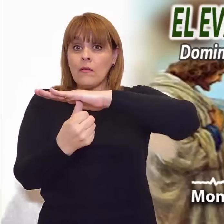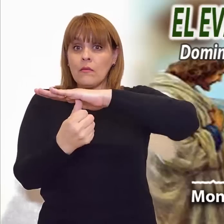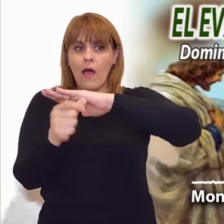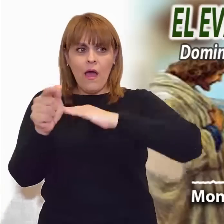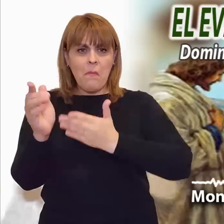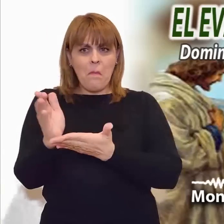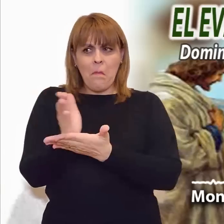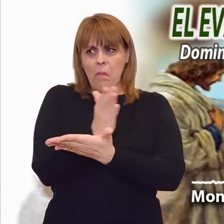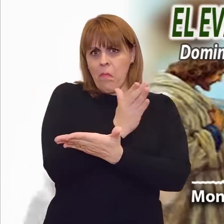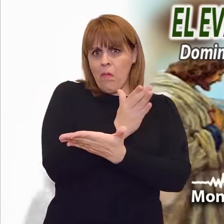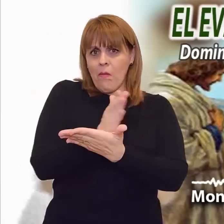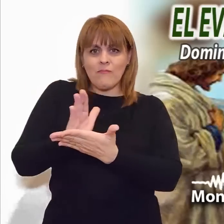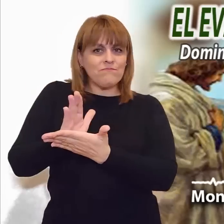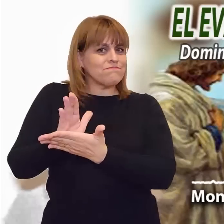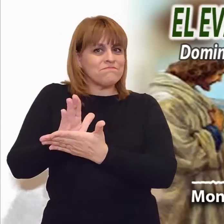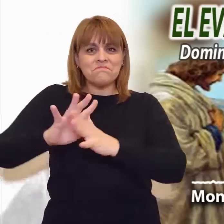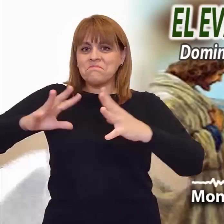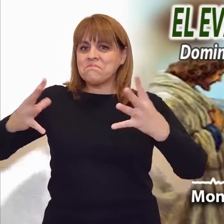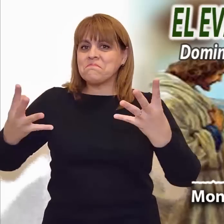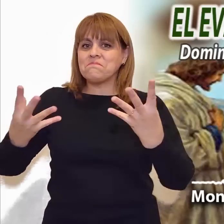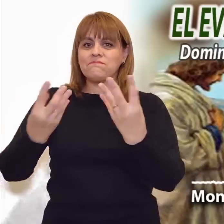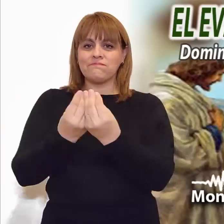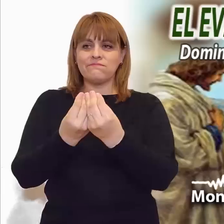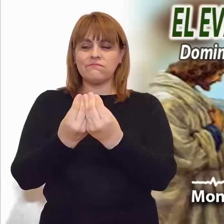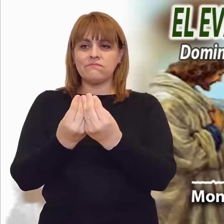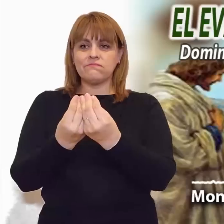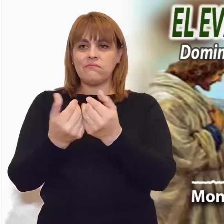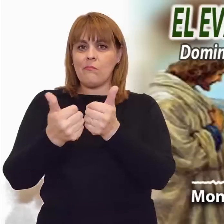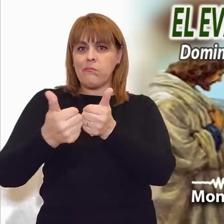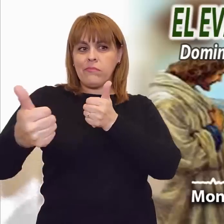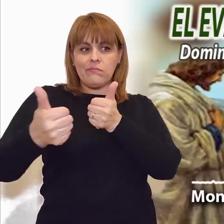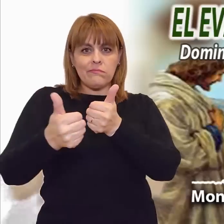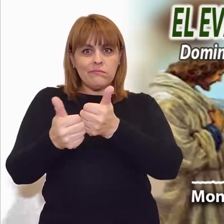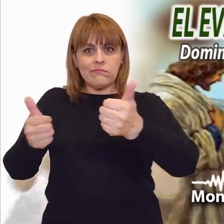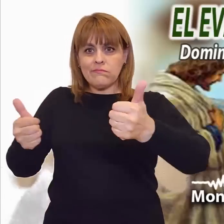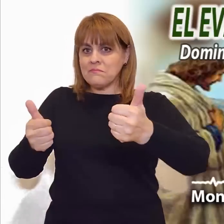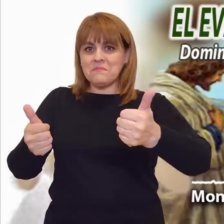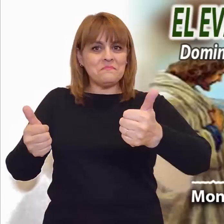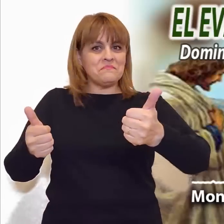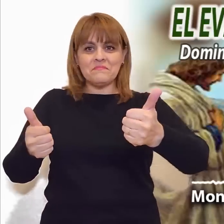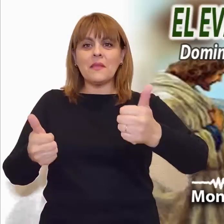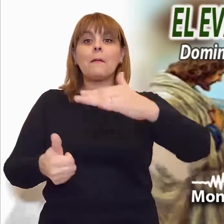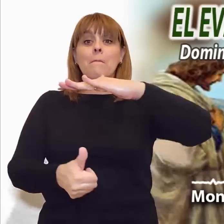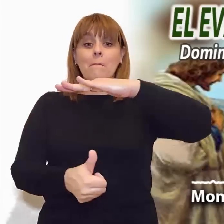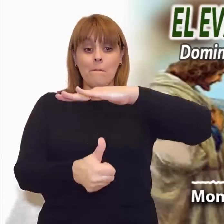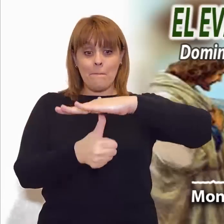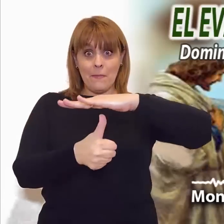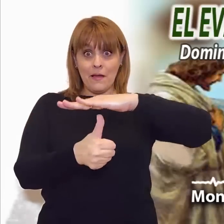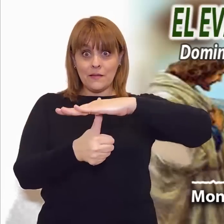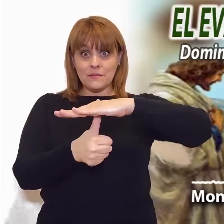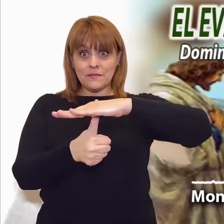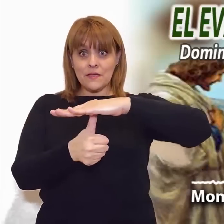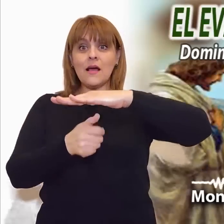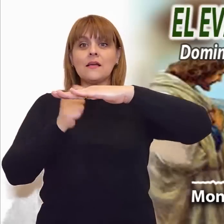frecuencia estas actitudes. Es muy fácil creer que se tiene la razón. Cerrarse al encuentro con los demás